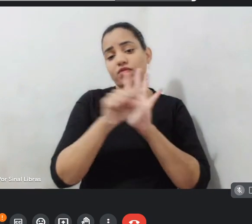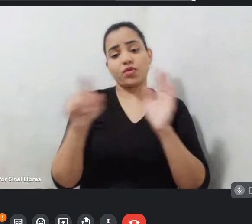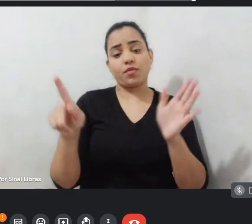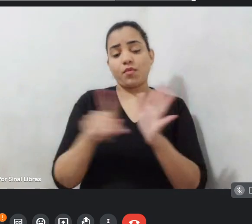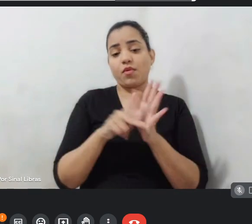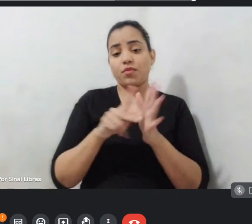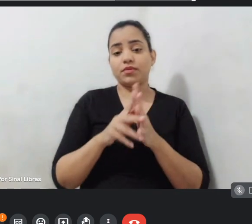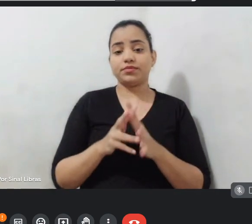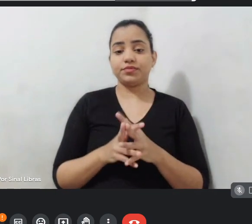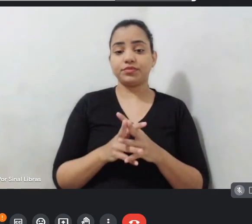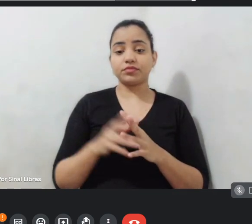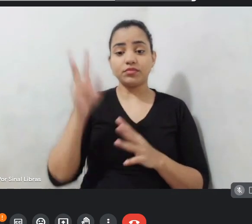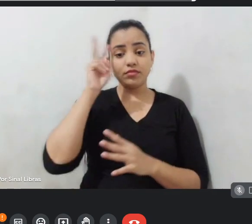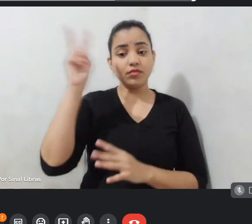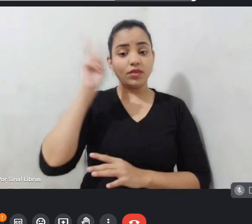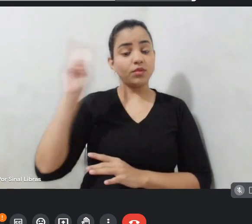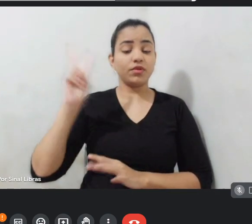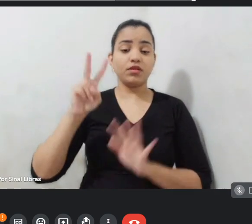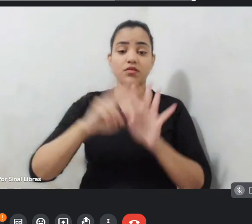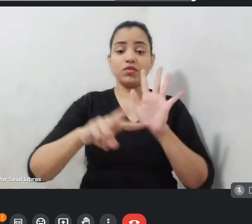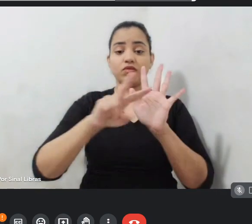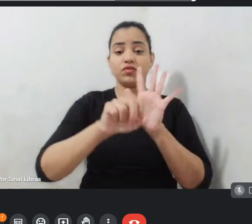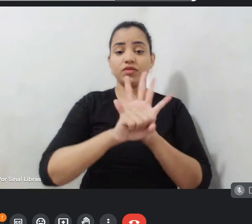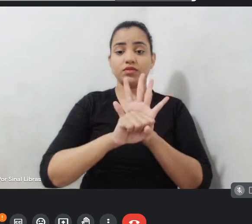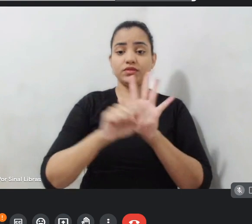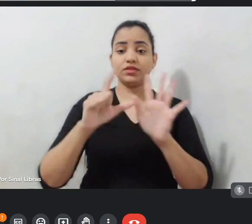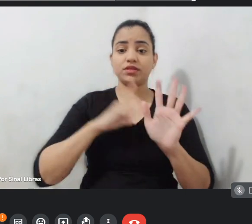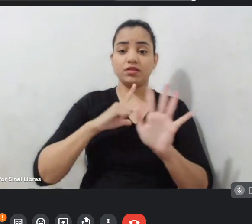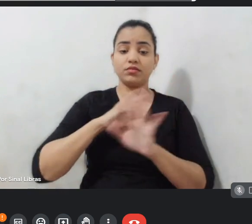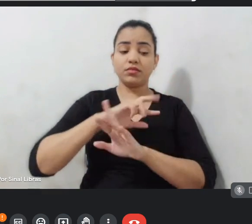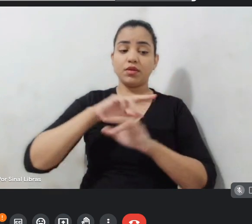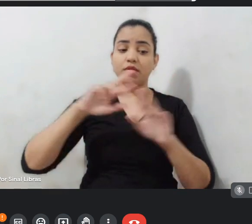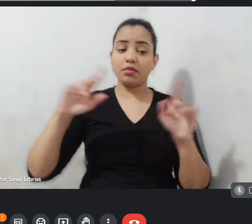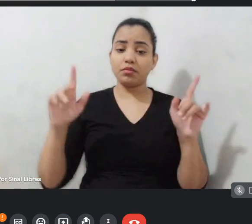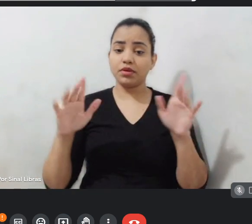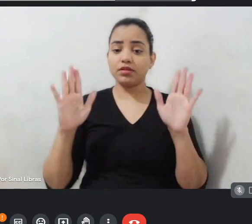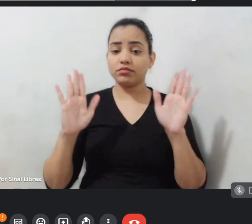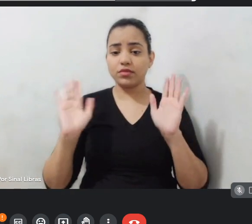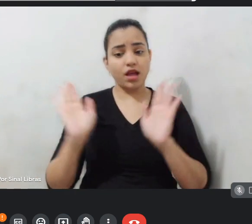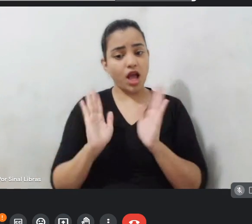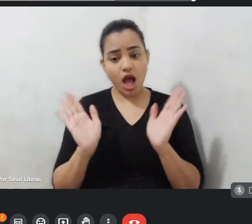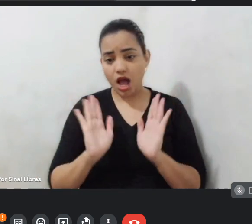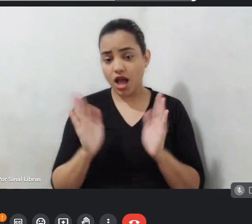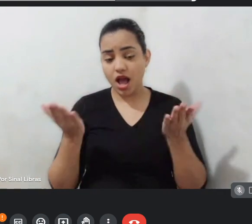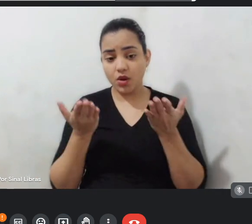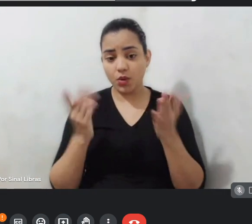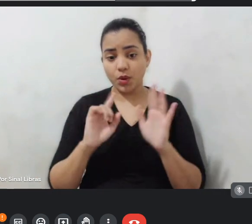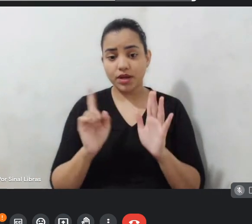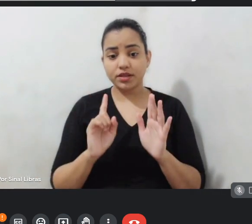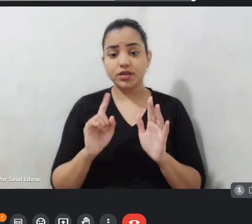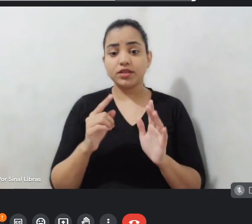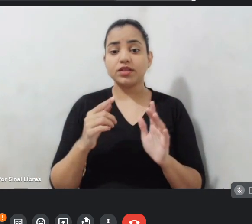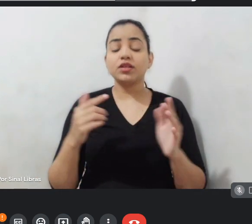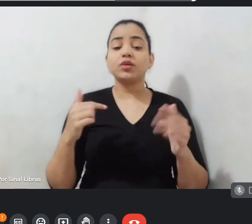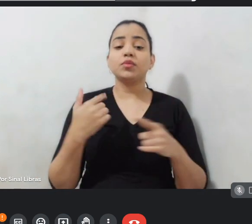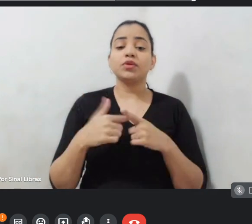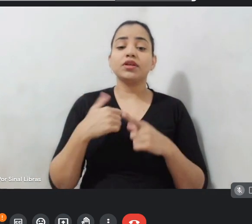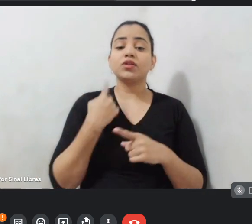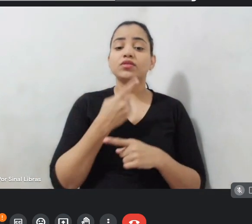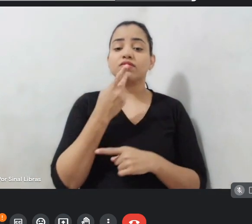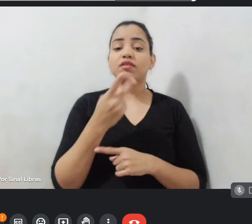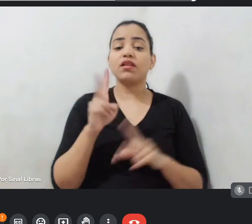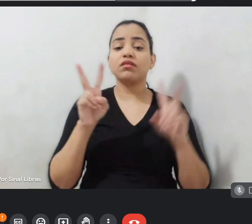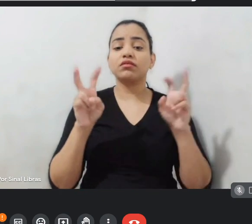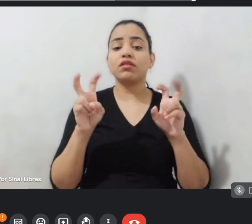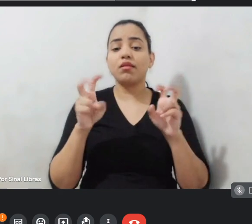audiovisual não avançam. A gente está falando aqui de linguagem audiovisual. A gente está falando aqui